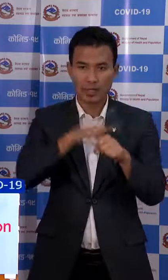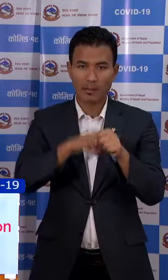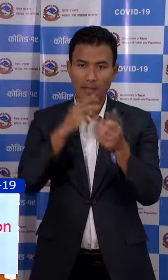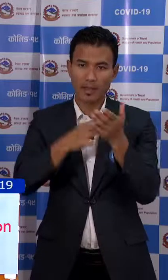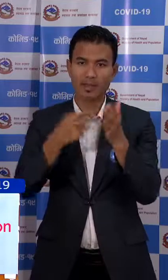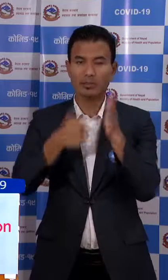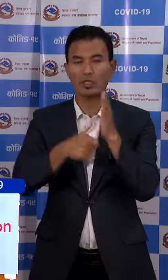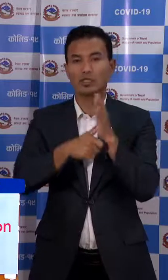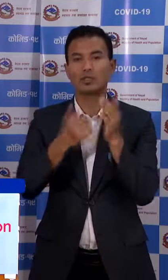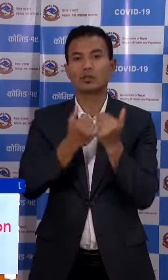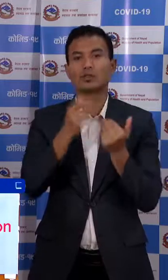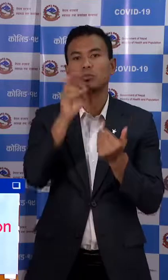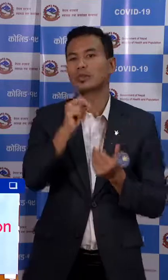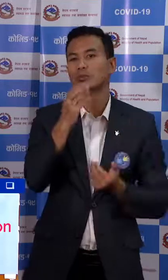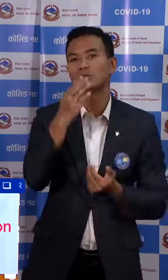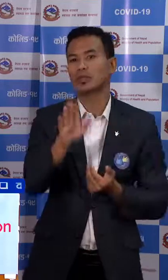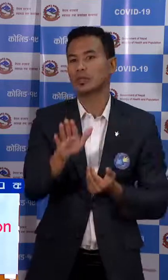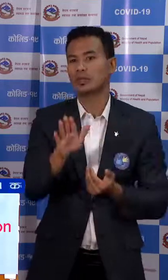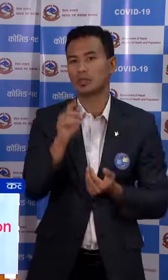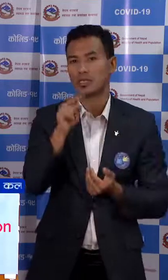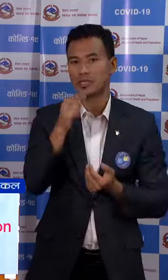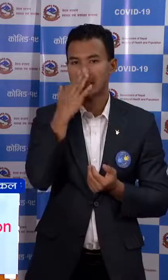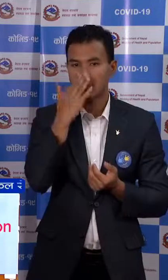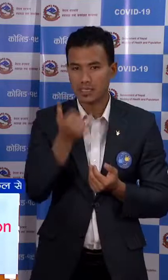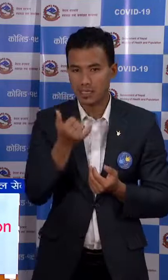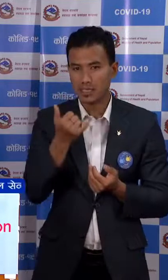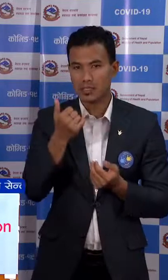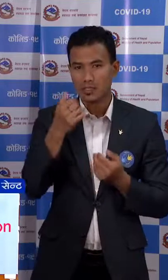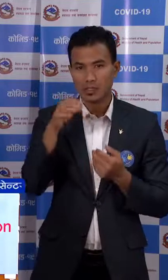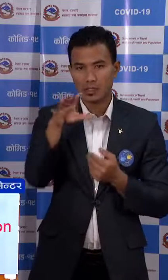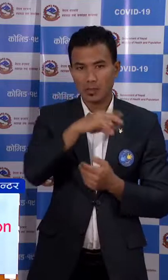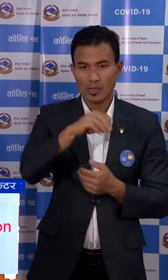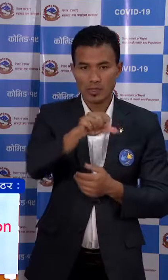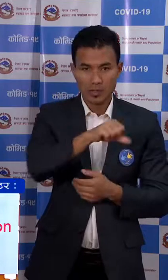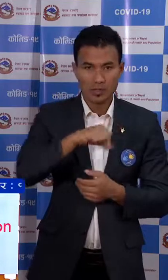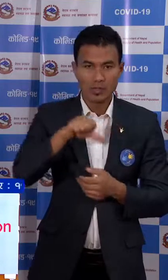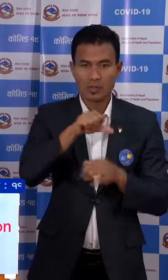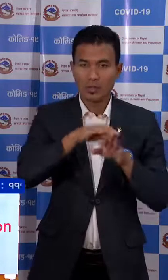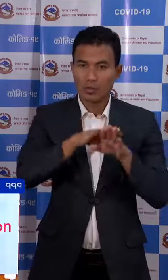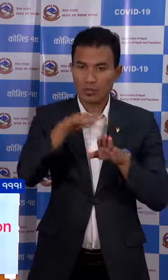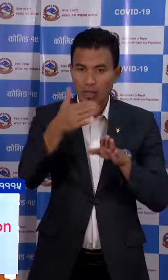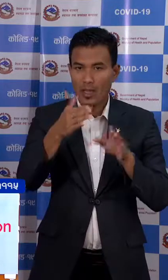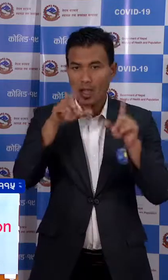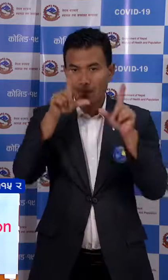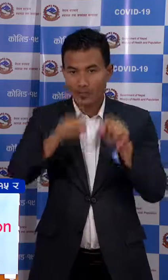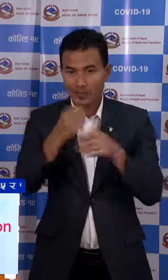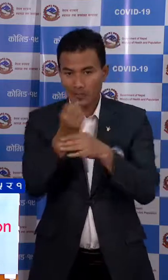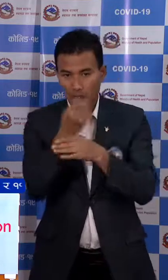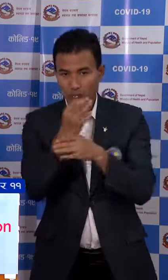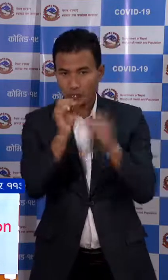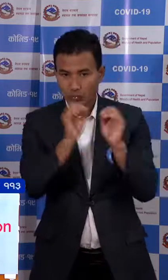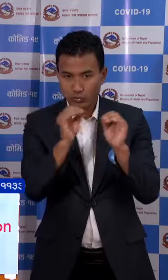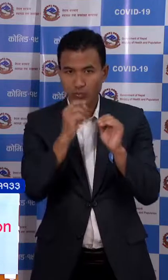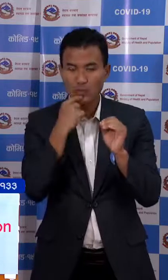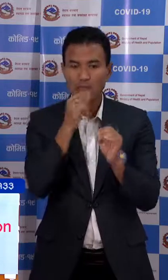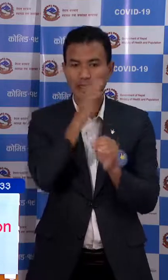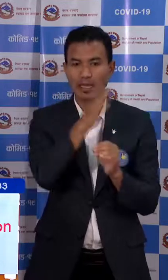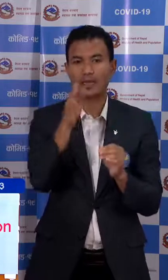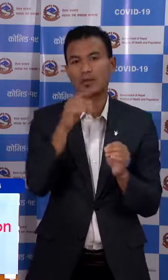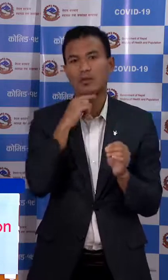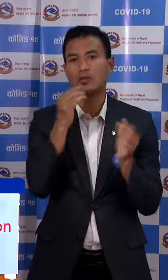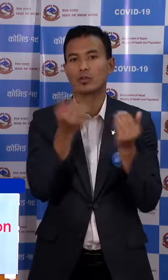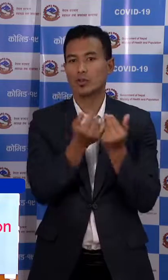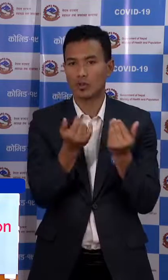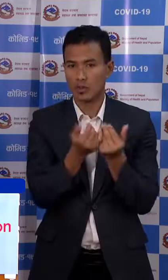परिच्छन गरनू परने हुन्चा एस किसिमले सर्व साधारन लाई अत्यवसक नभाई यात्रा नगरनू हुना